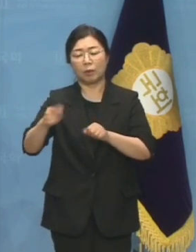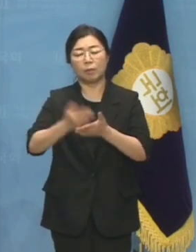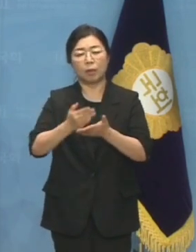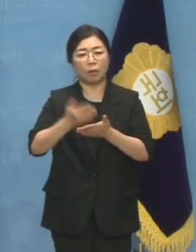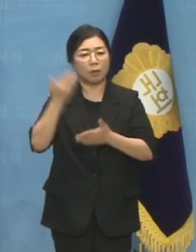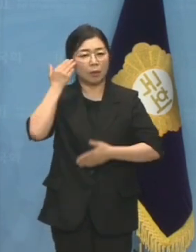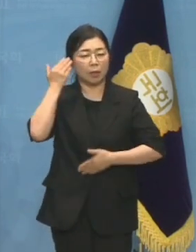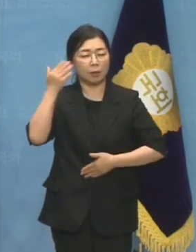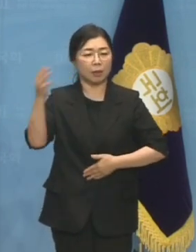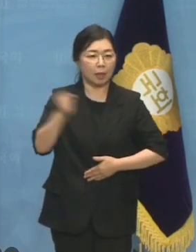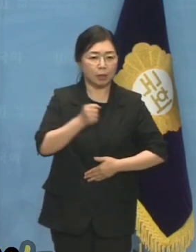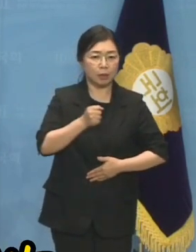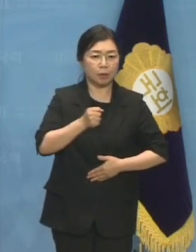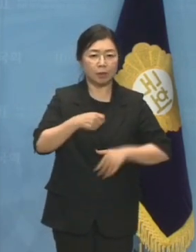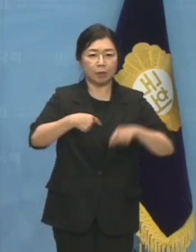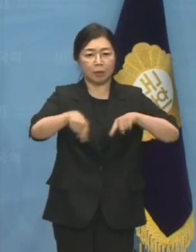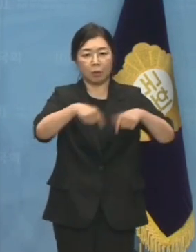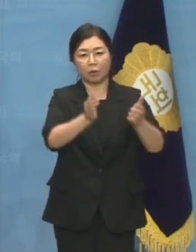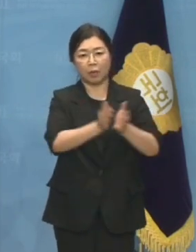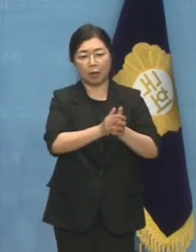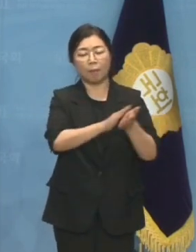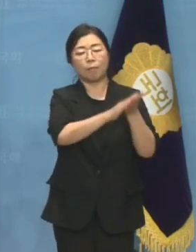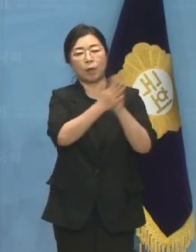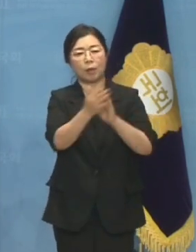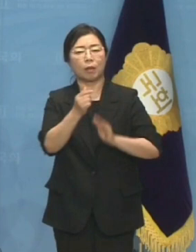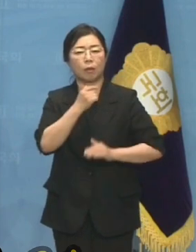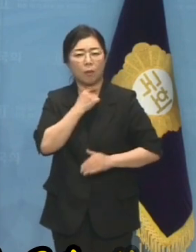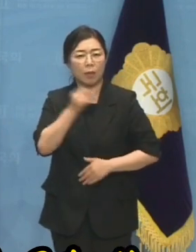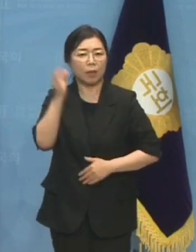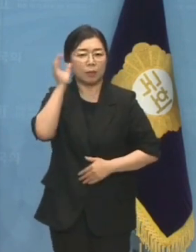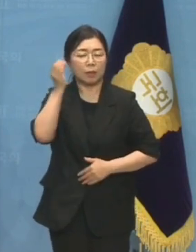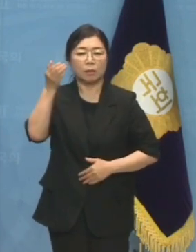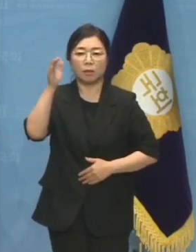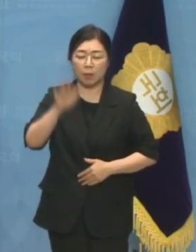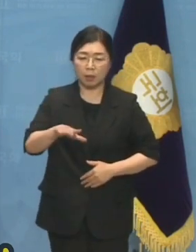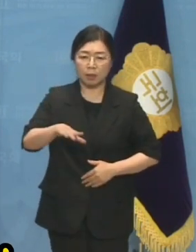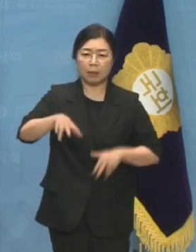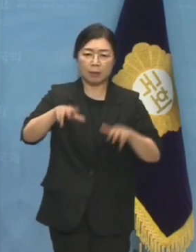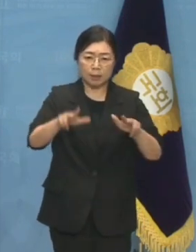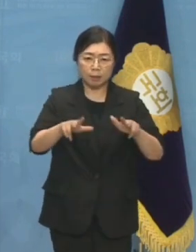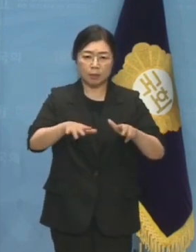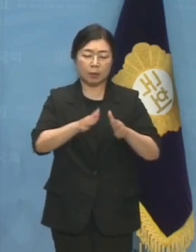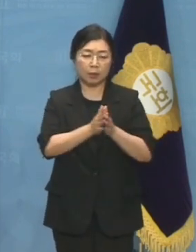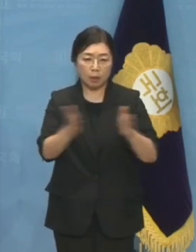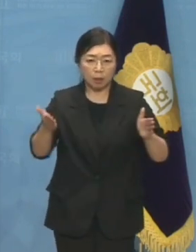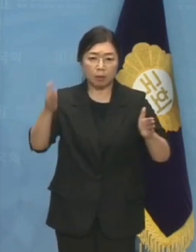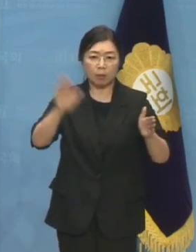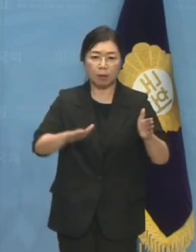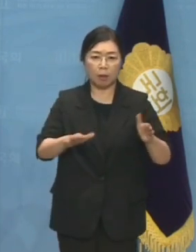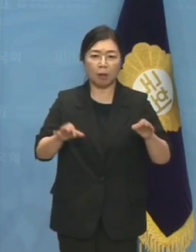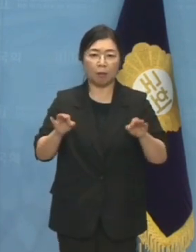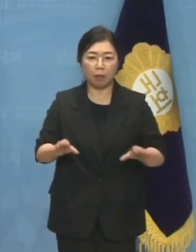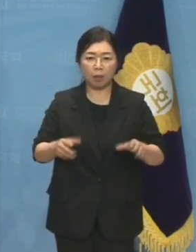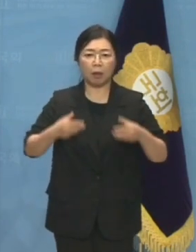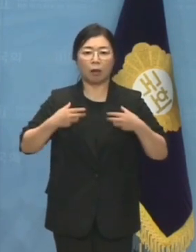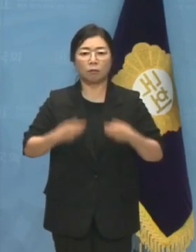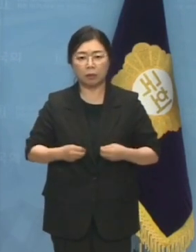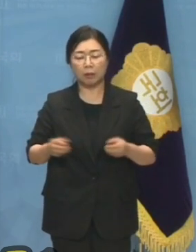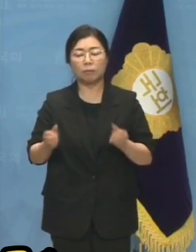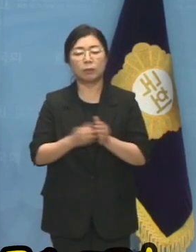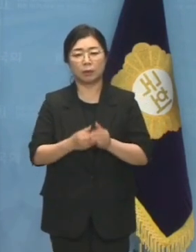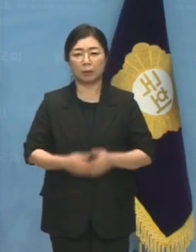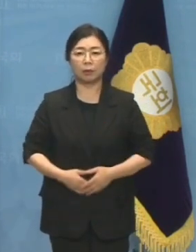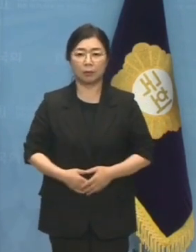바라는 국민들의 기대는 이미 시작도 되기 전에 무너졌습니다. 김 위원장은